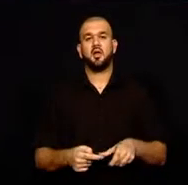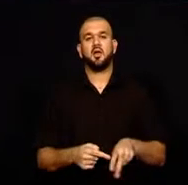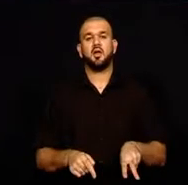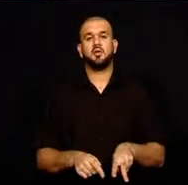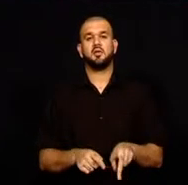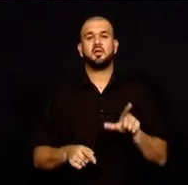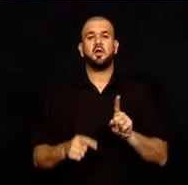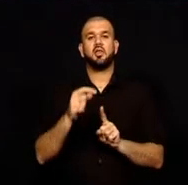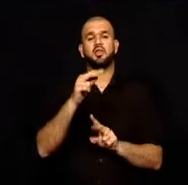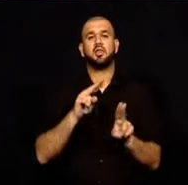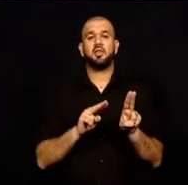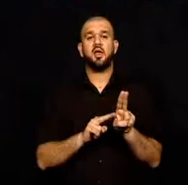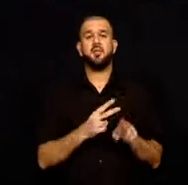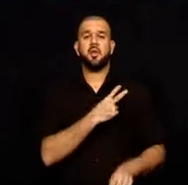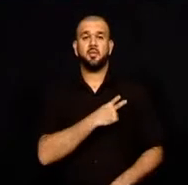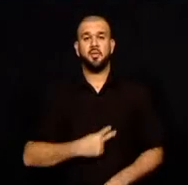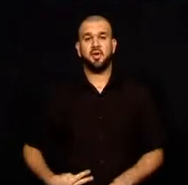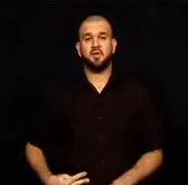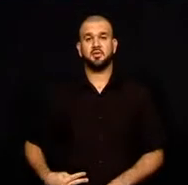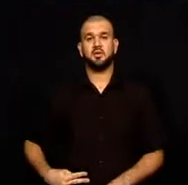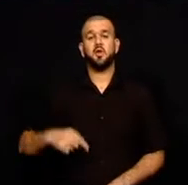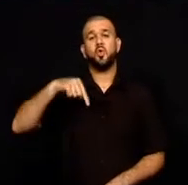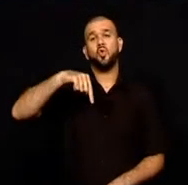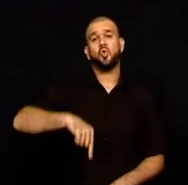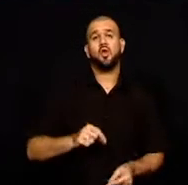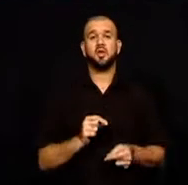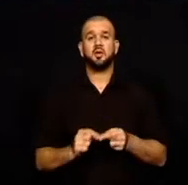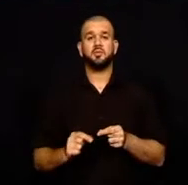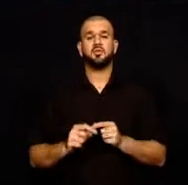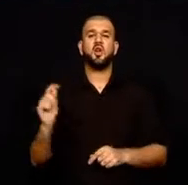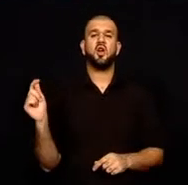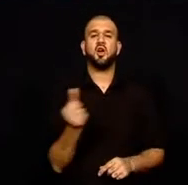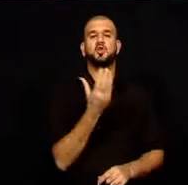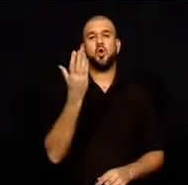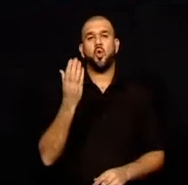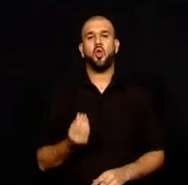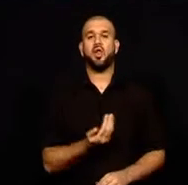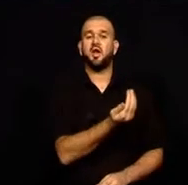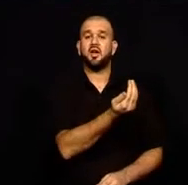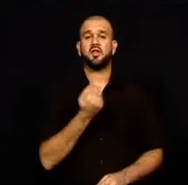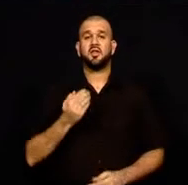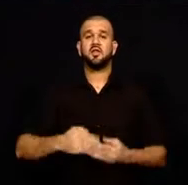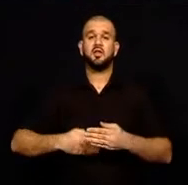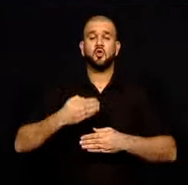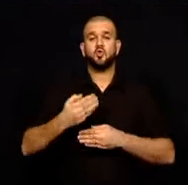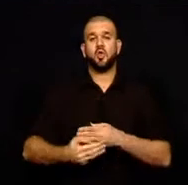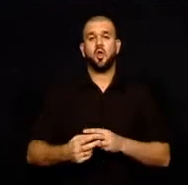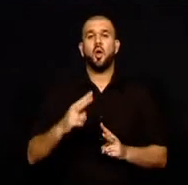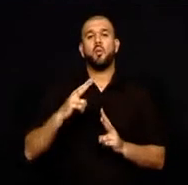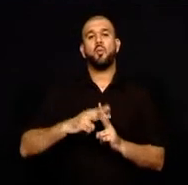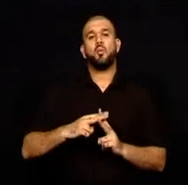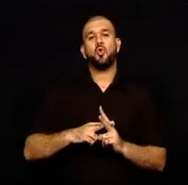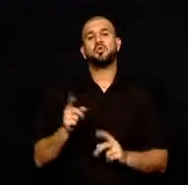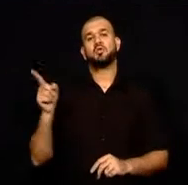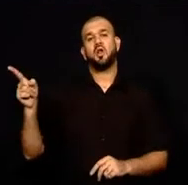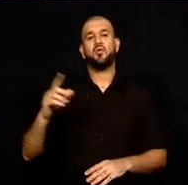Kıbrıs'tan kaçak olarak getirildikten sonra polis tarafından el koyulan 380